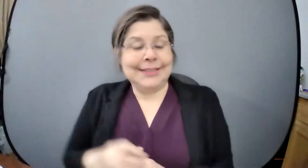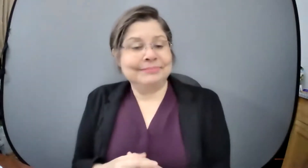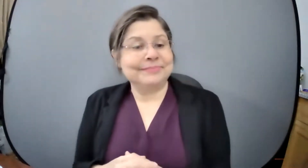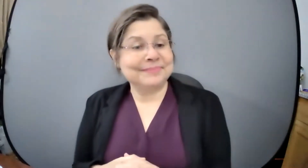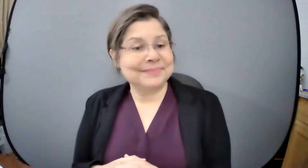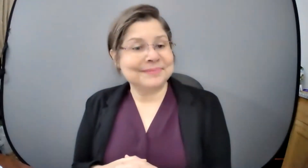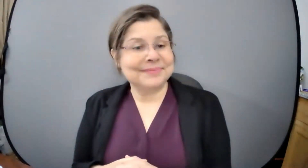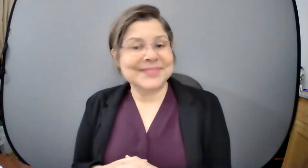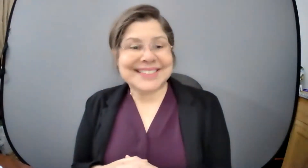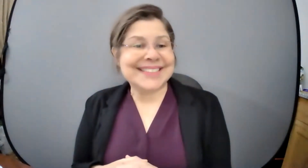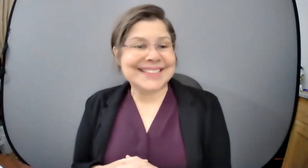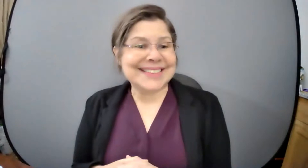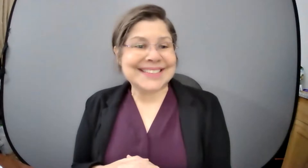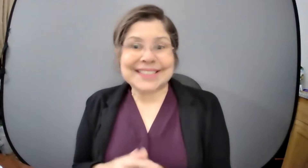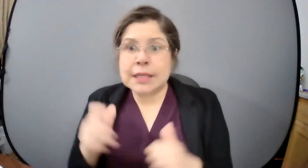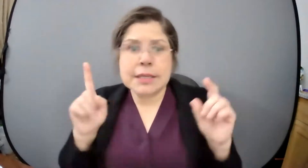alguien más Evelyn